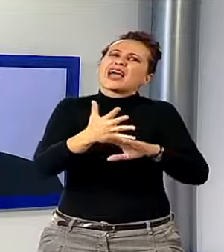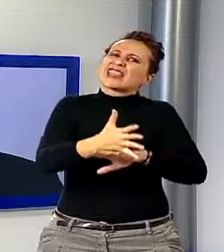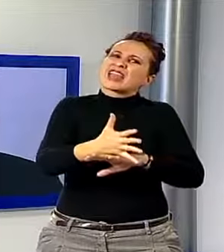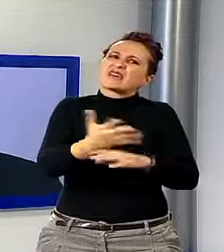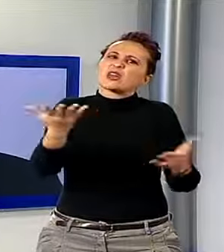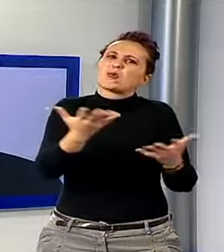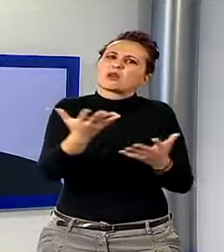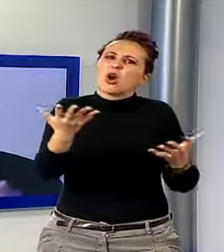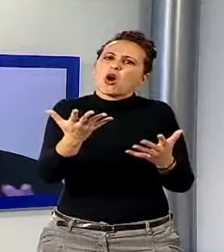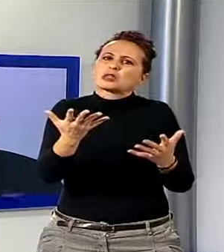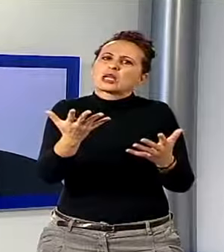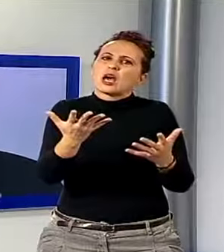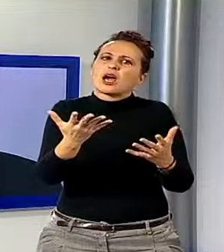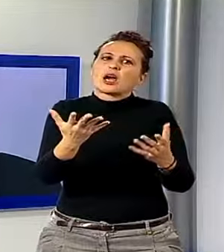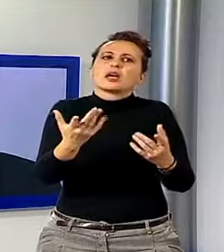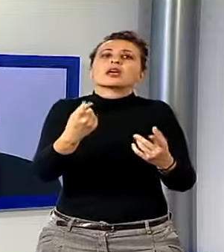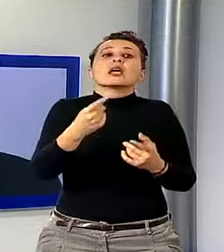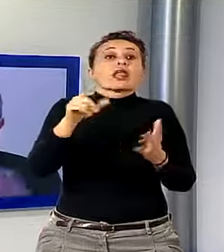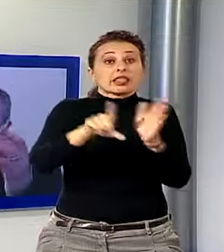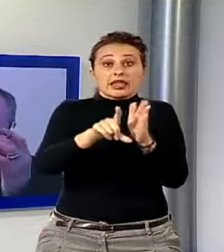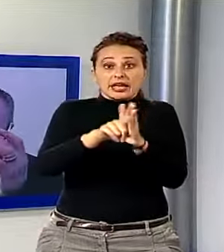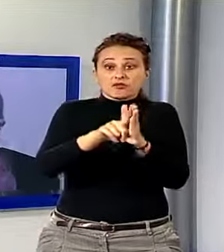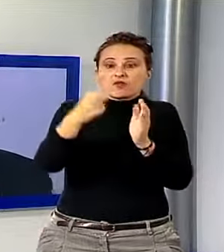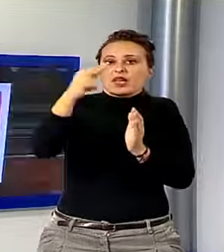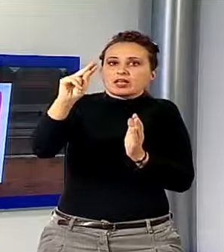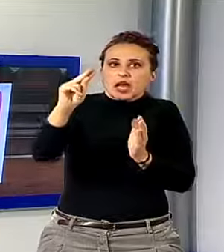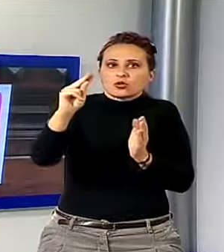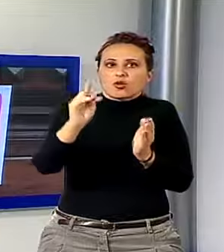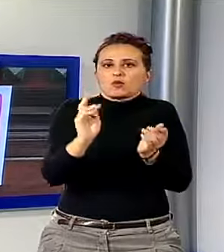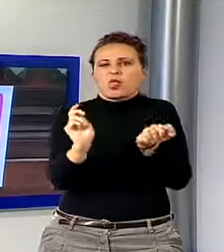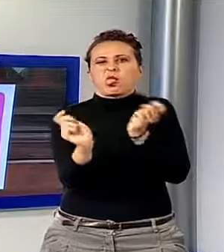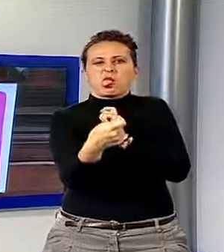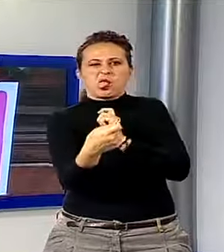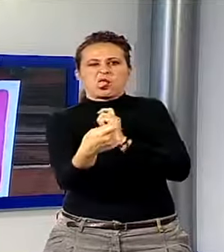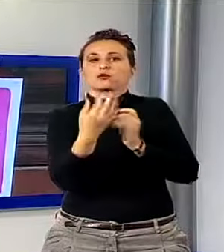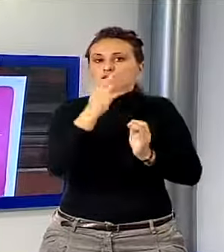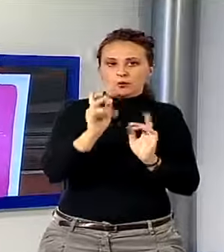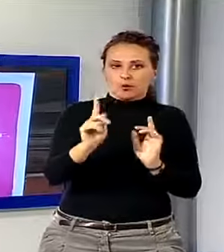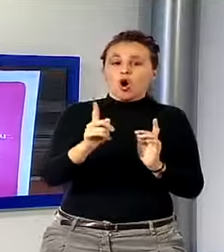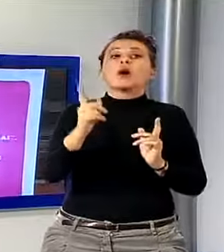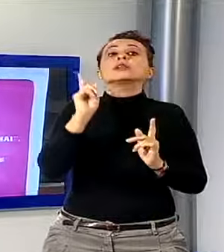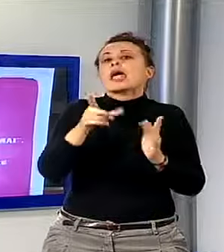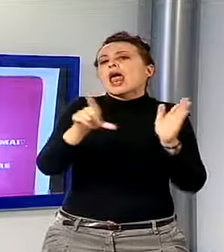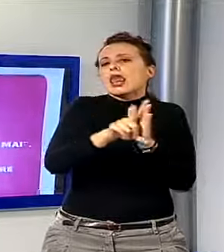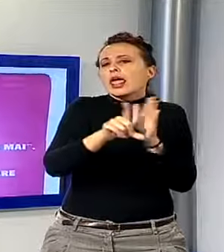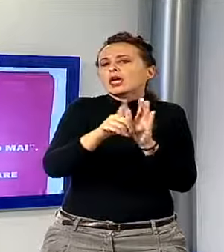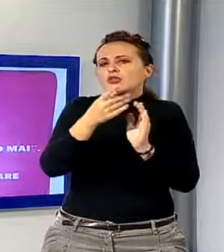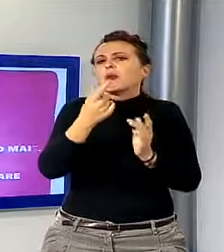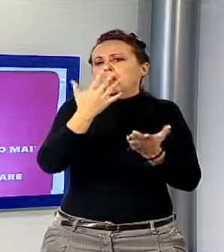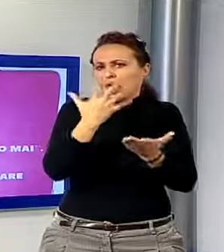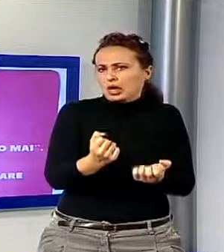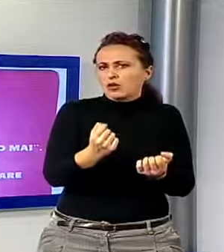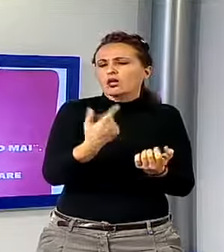senso di poter fare quello che la legge non consente, cioè nell'ambito degli spazi che consente la legge di stipulare dei